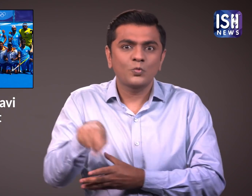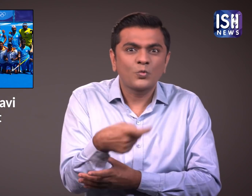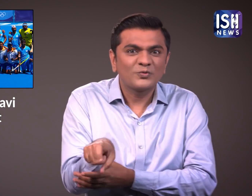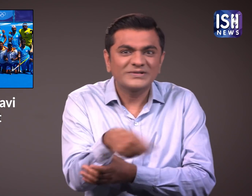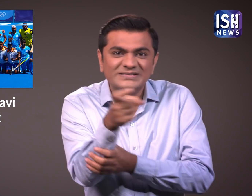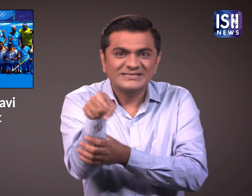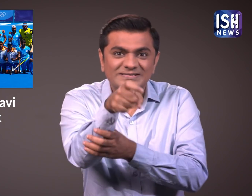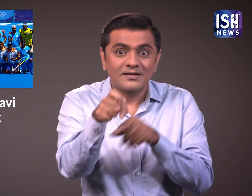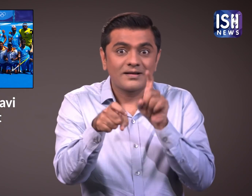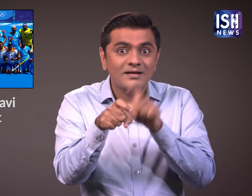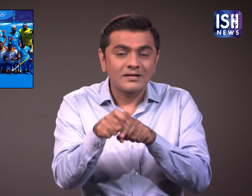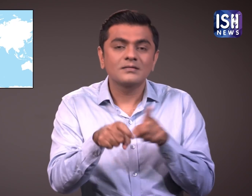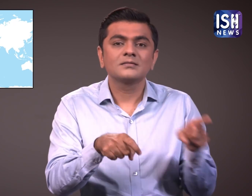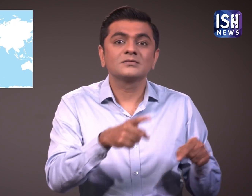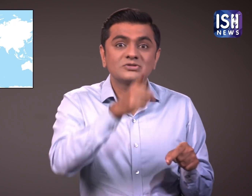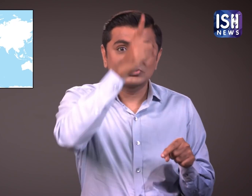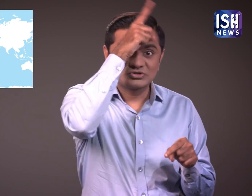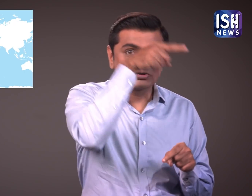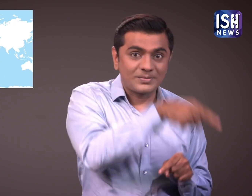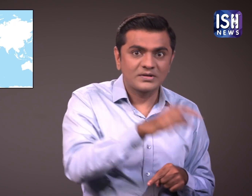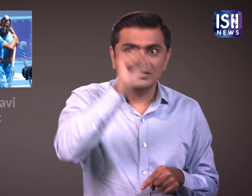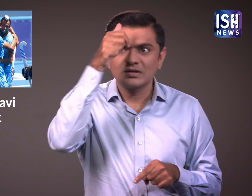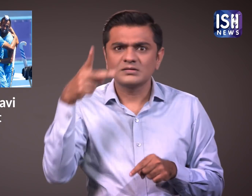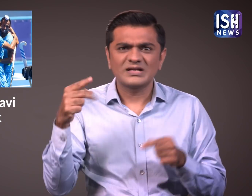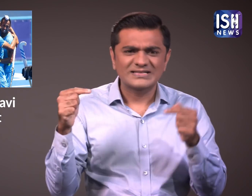टीम ने जर्मनी को हरा कर कान से पदक हासिल